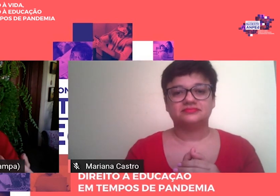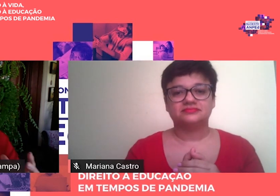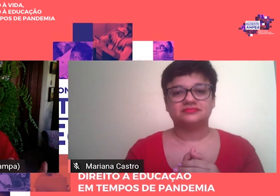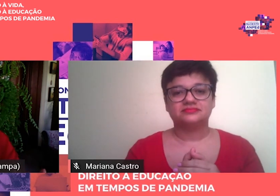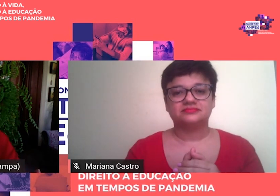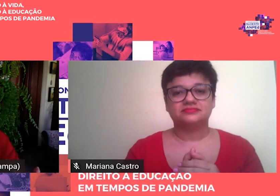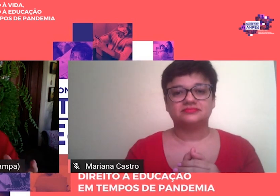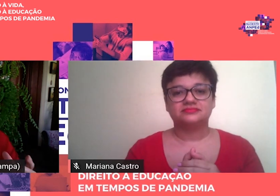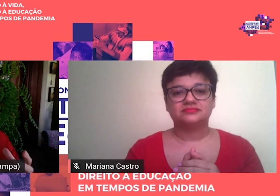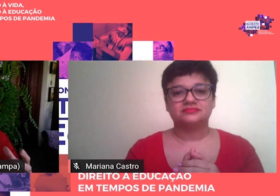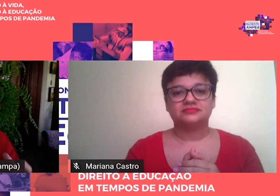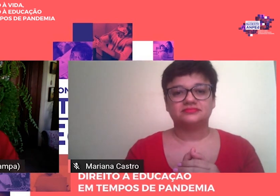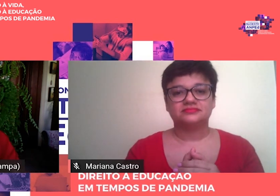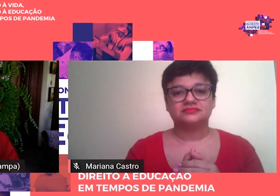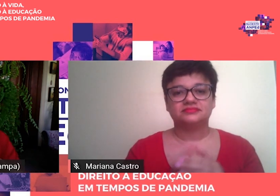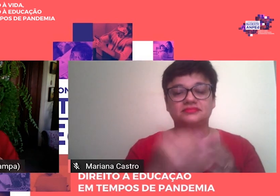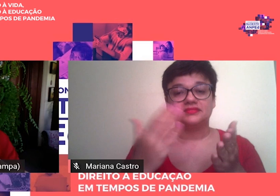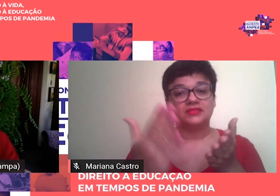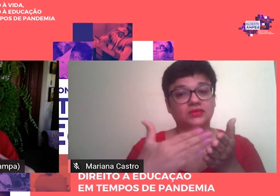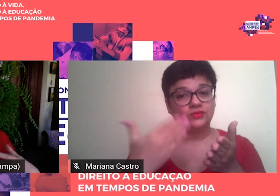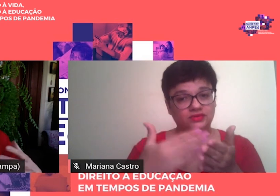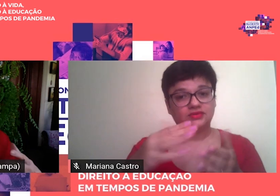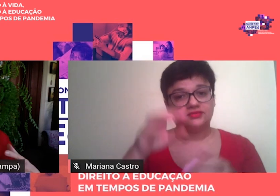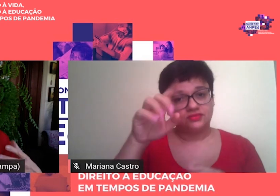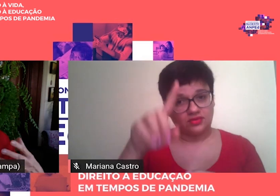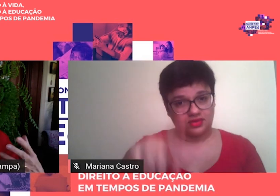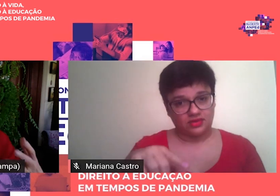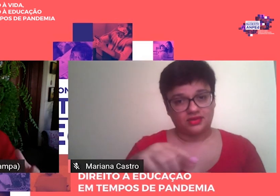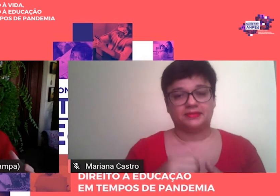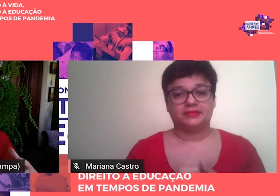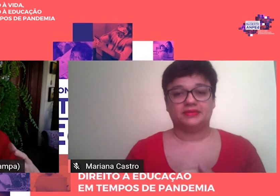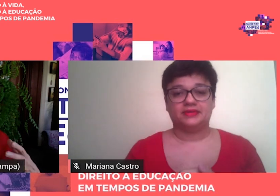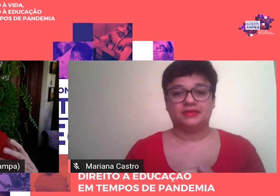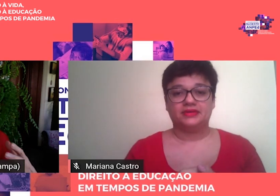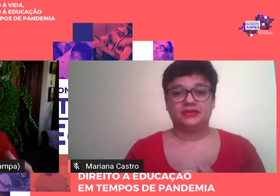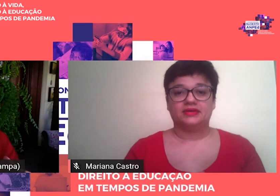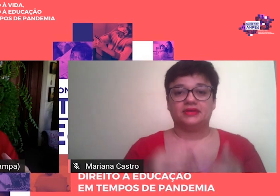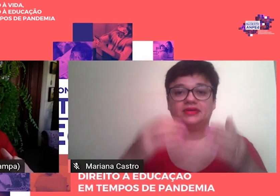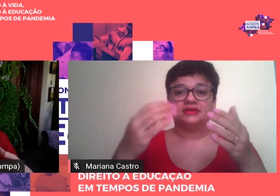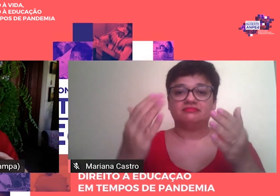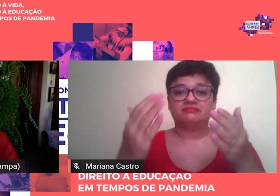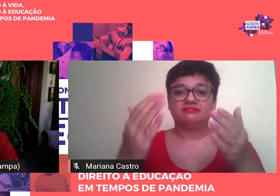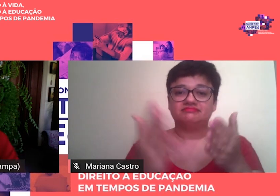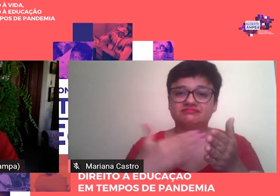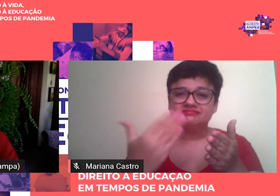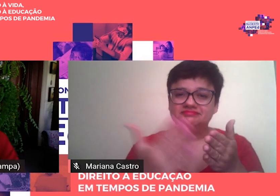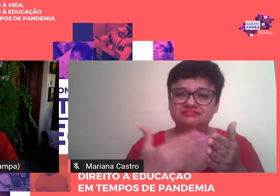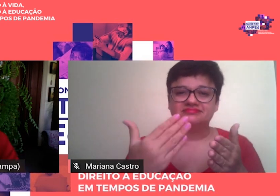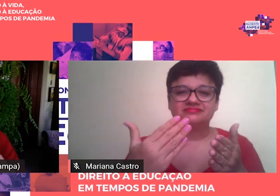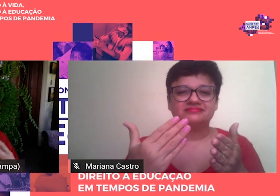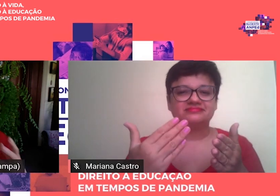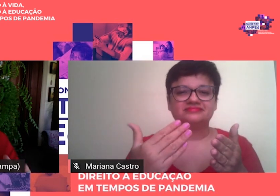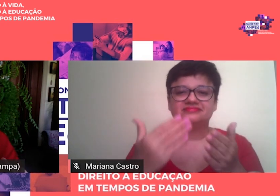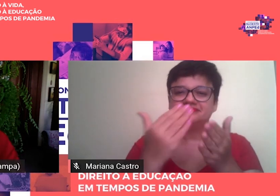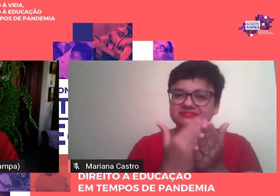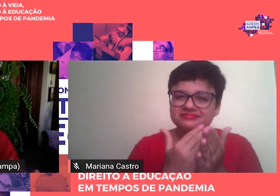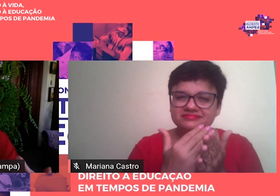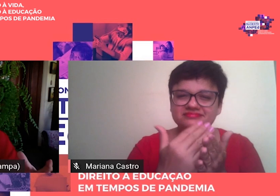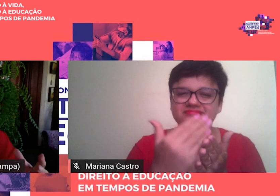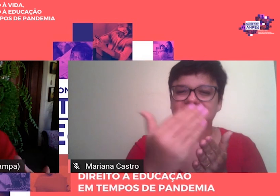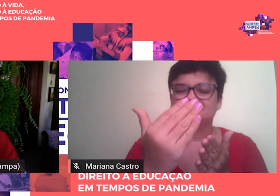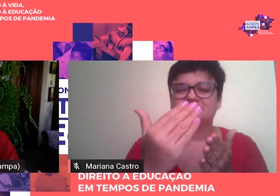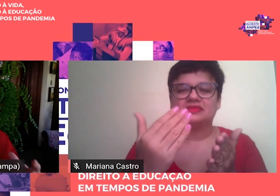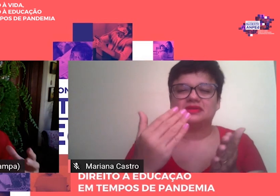é a obra inicial, marcante do,